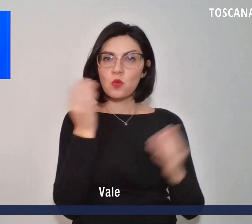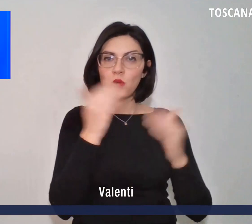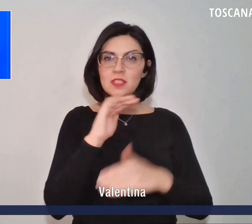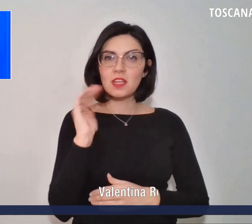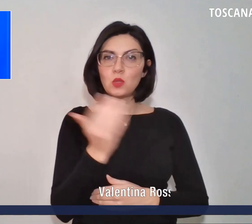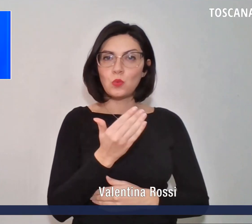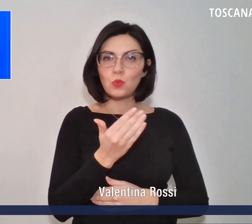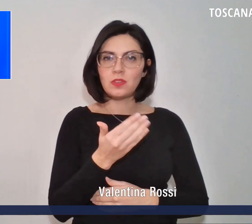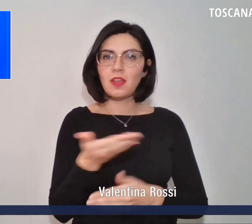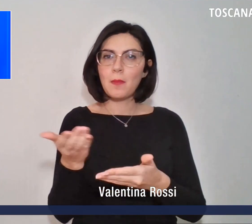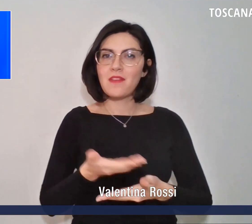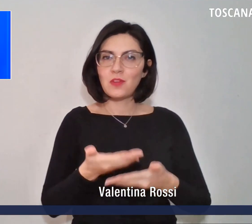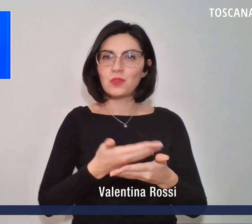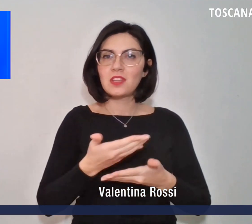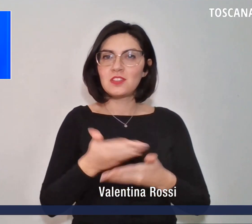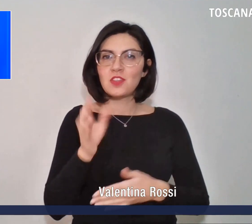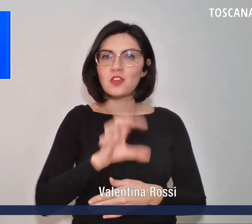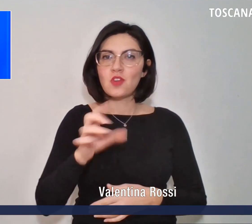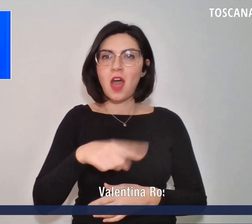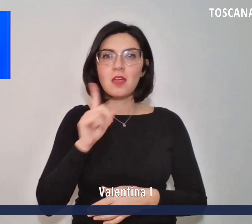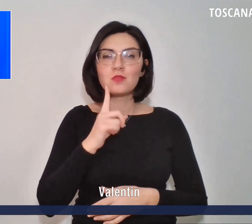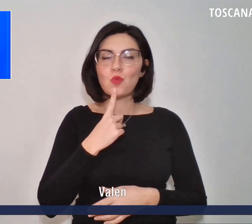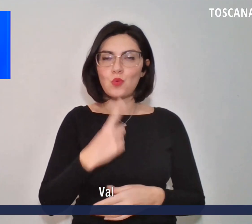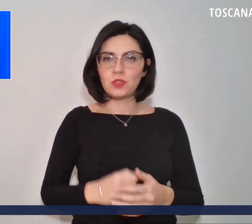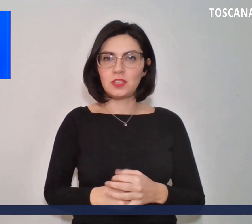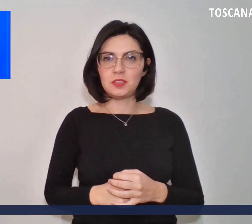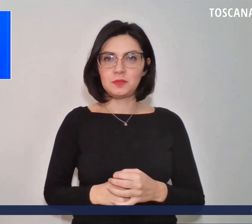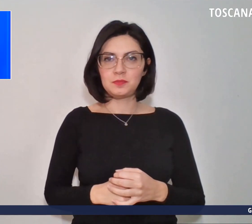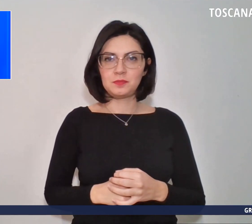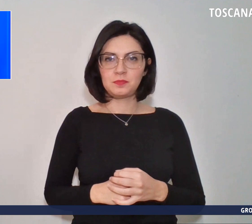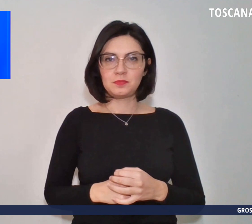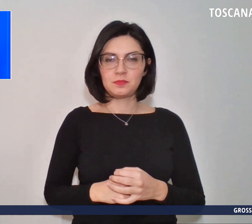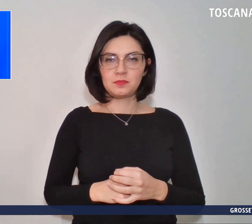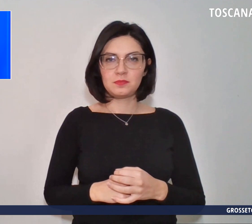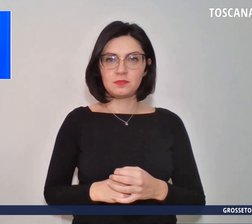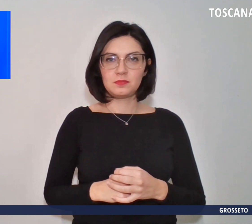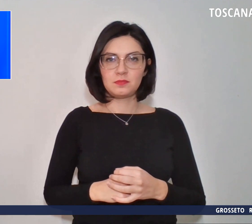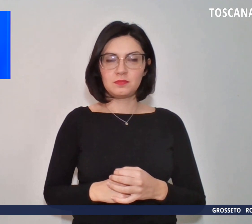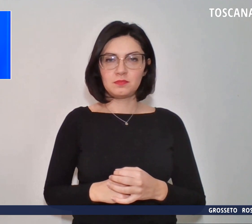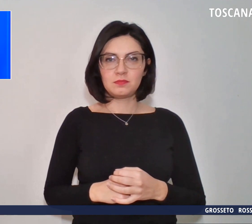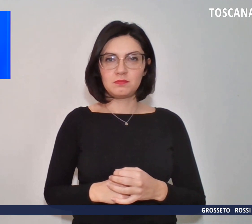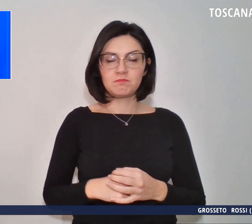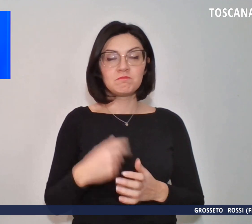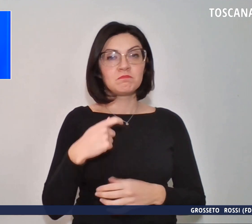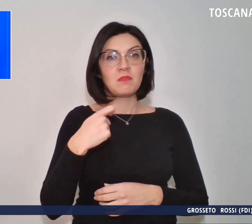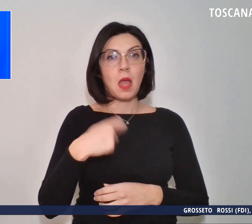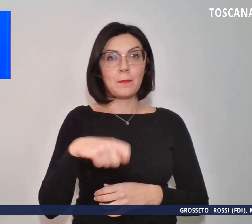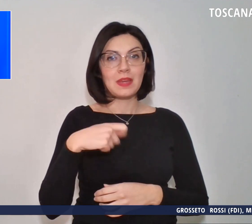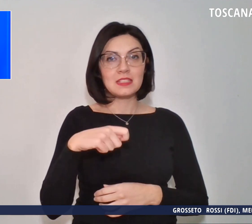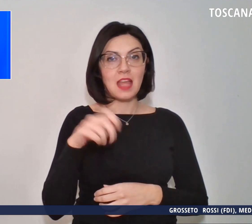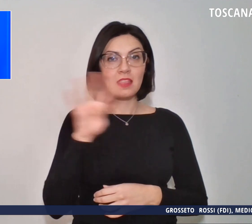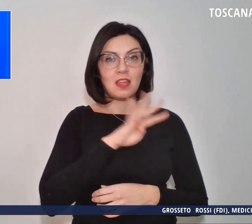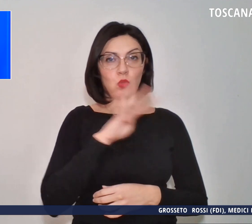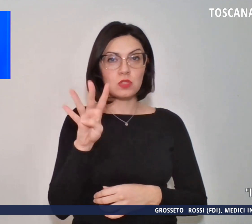A tutti dalla Tg regionale per sordi, il Presidente della Toscana